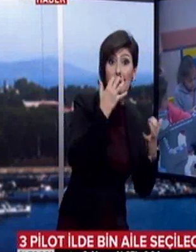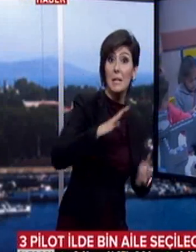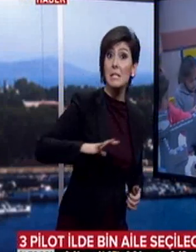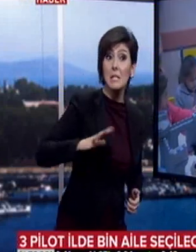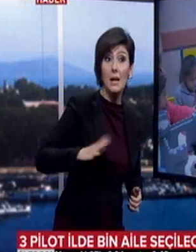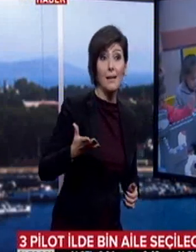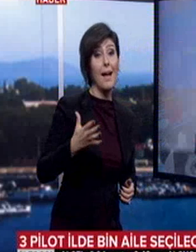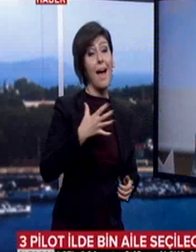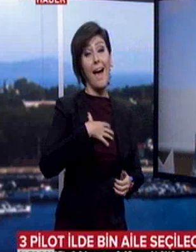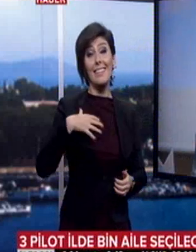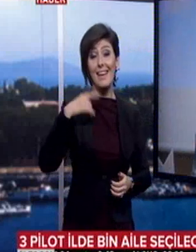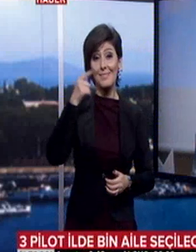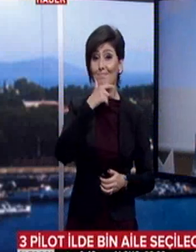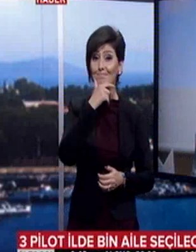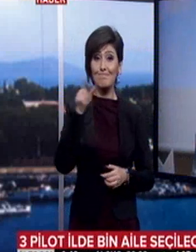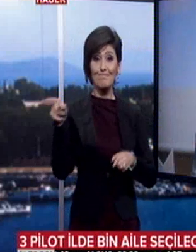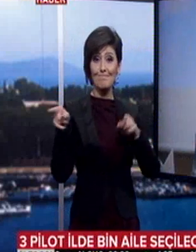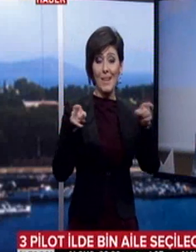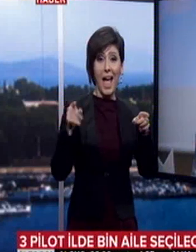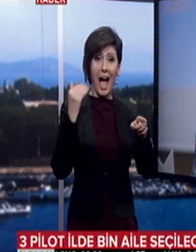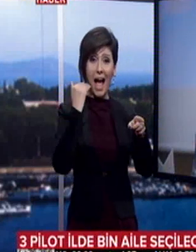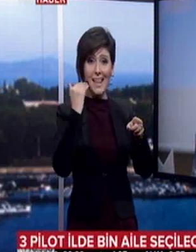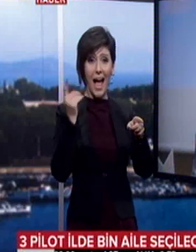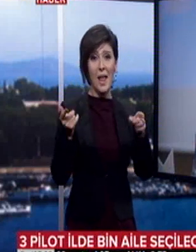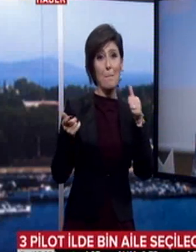seçerse olur herhalde. Ona da girmeyiz artık. Yani bir aile kavgasına da girmiyor.